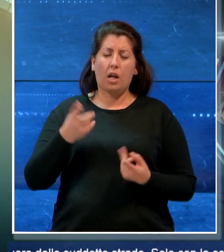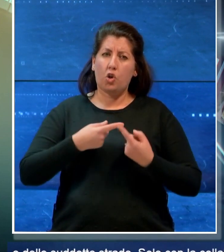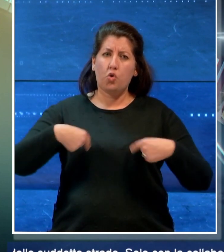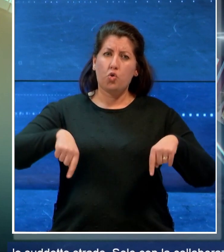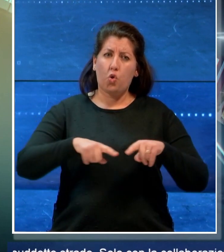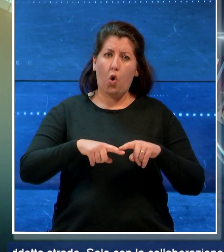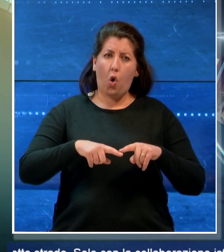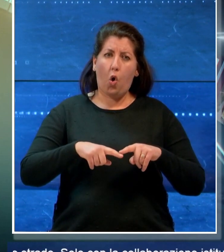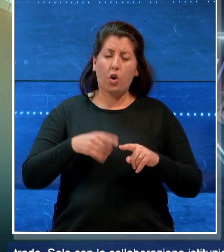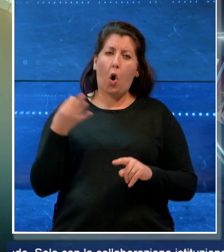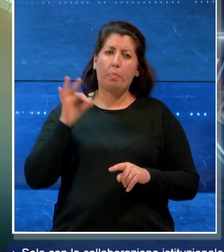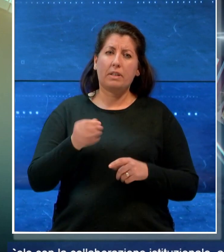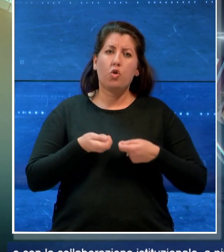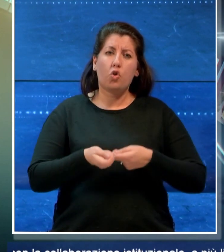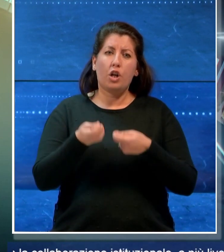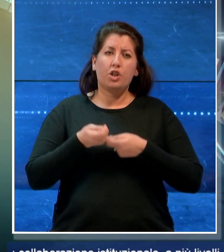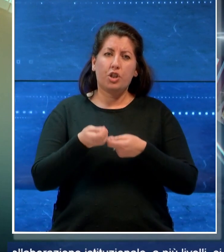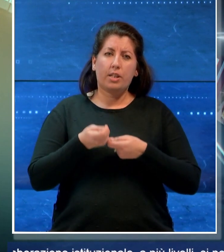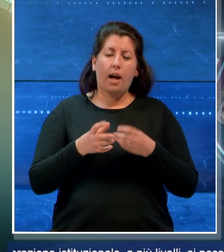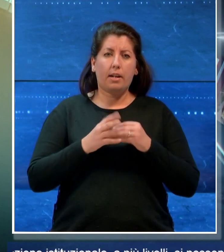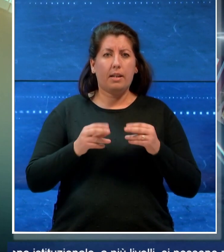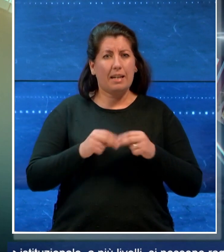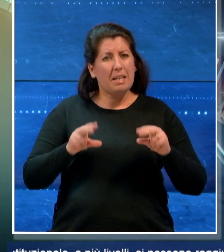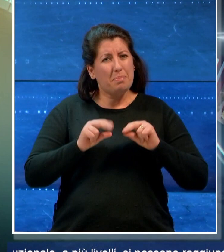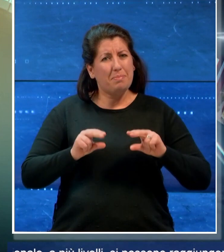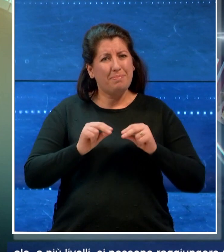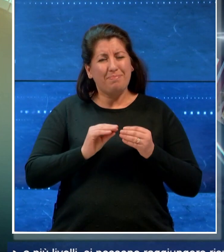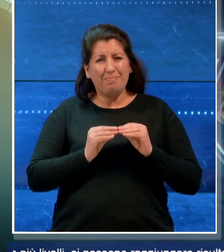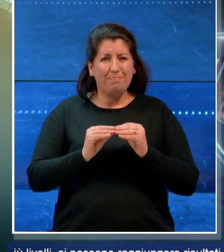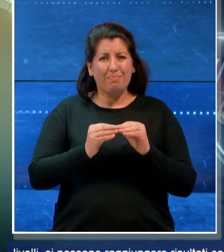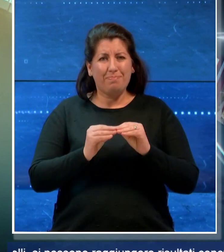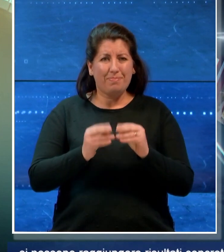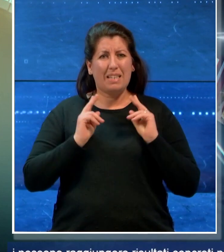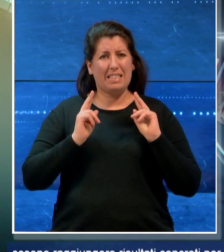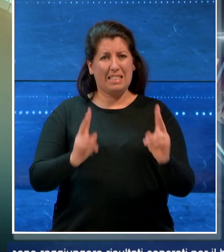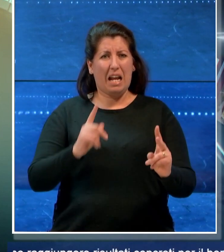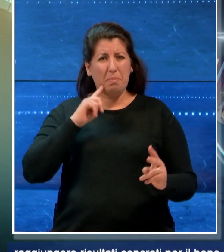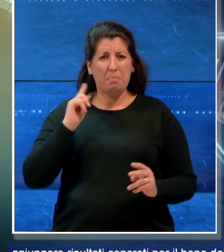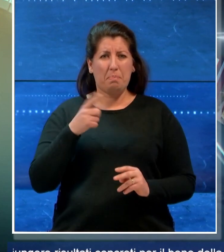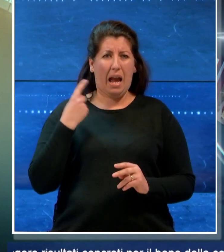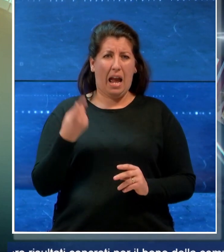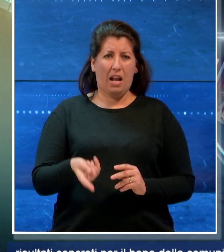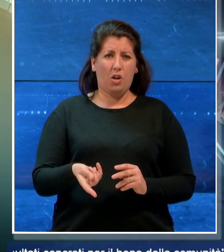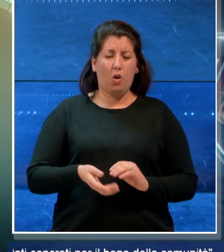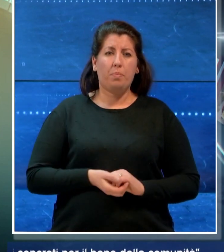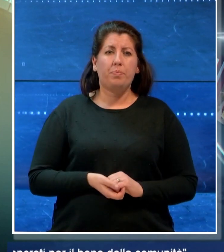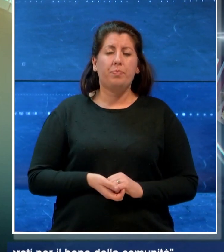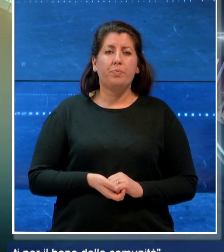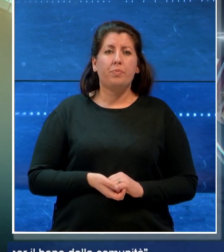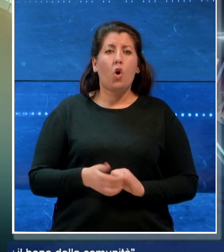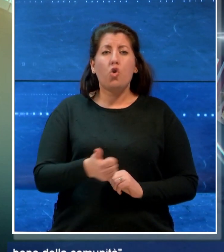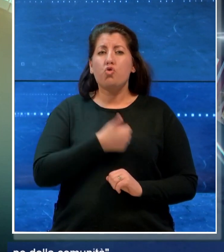di sollecitare il ripristino del decoro delle suddette strade. Solo con la